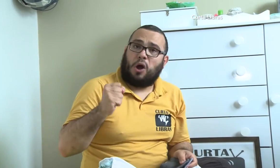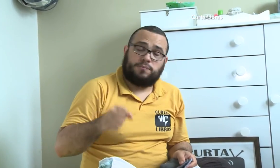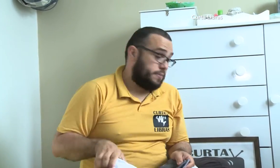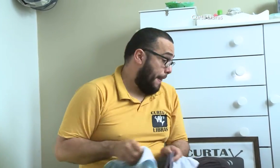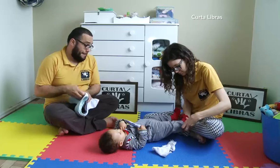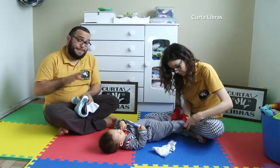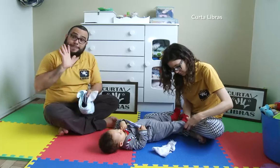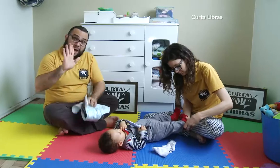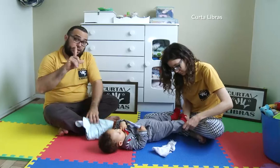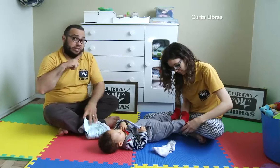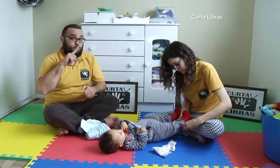Tem um outro tipo.